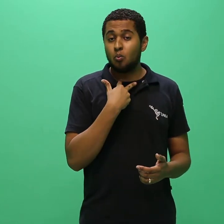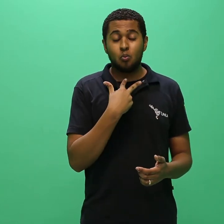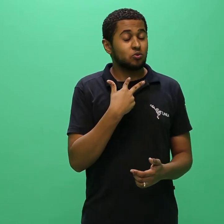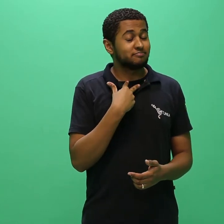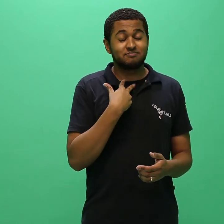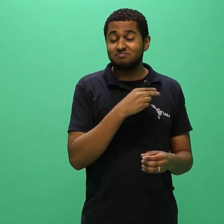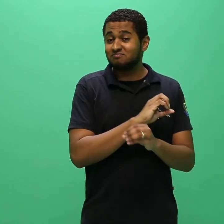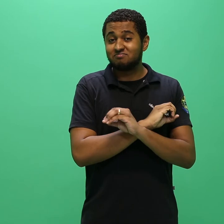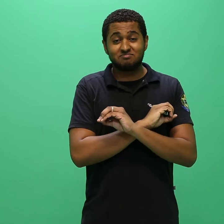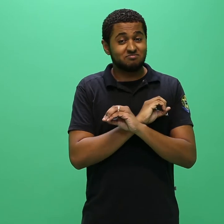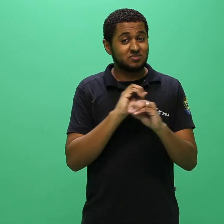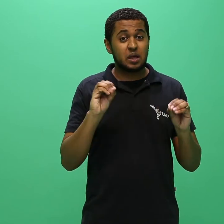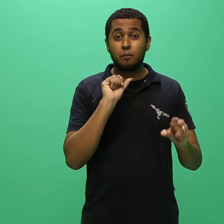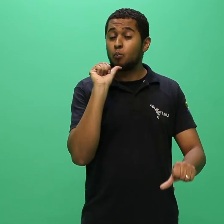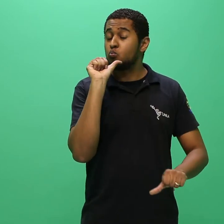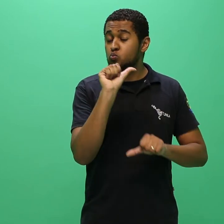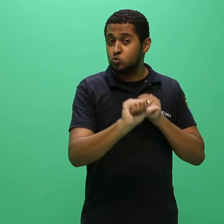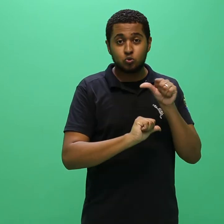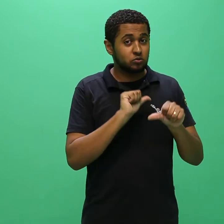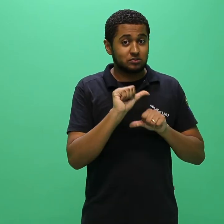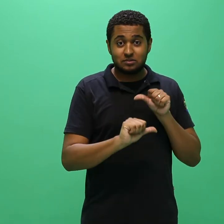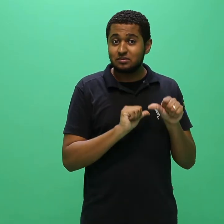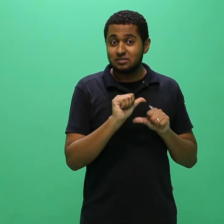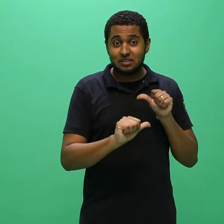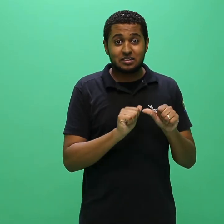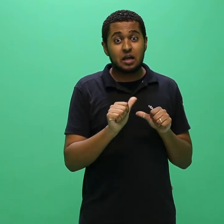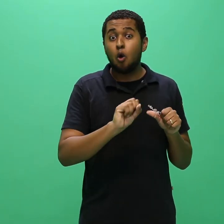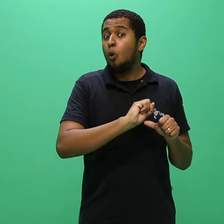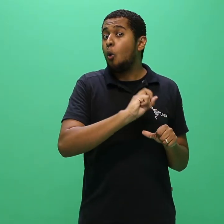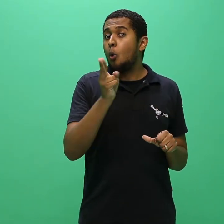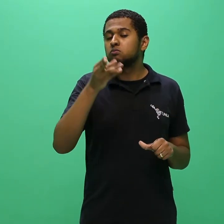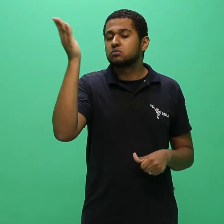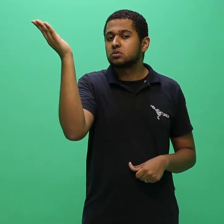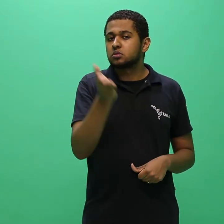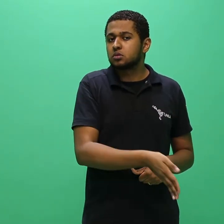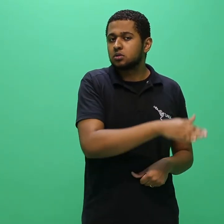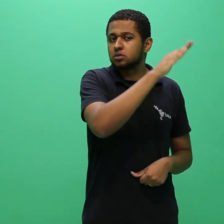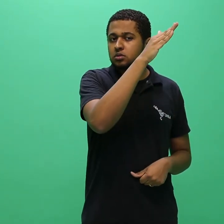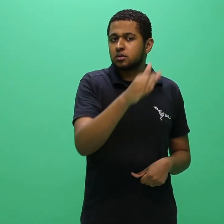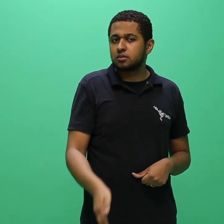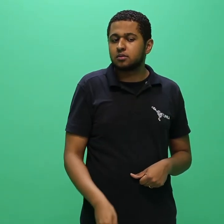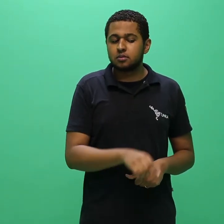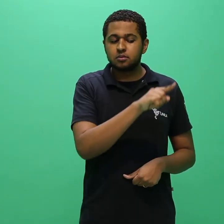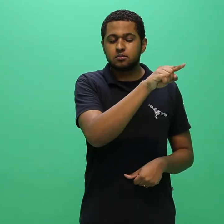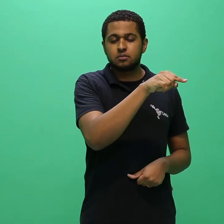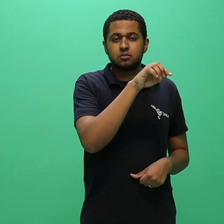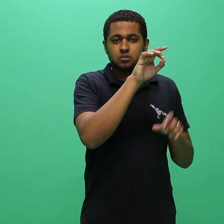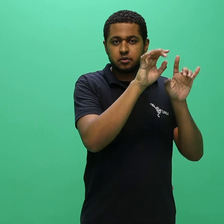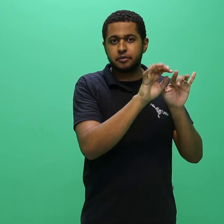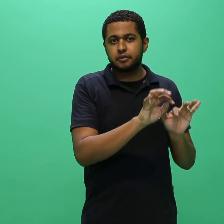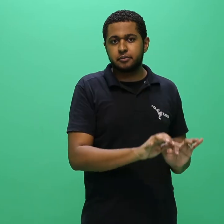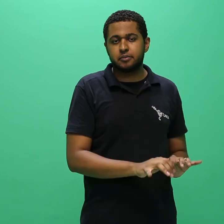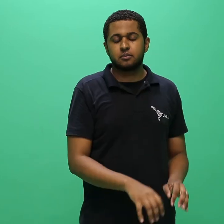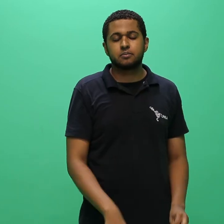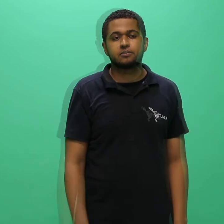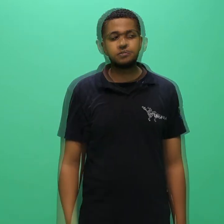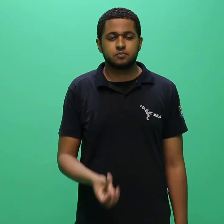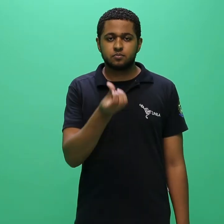Após o prazo de inscrição, não será permitida, em hipótese alguma, a alteração